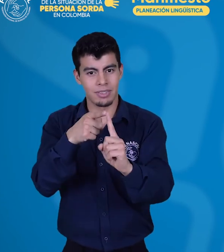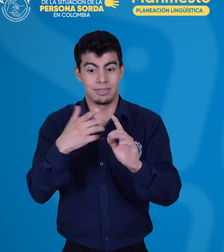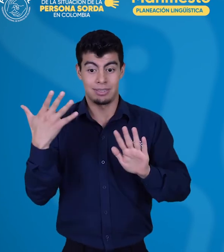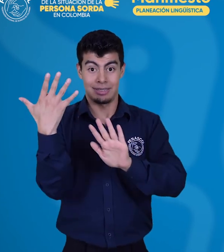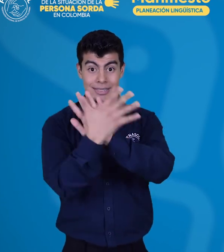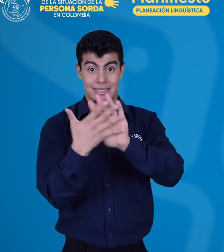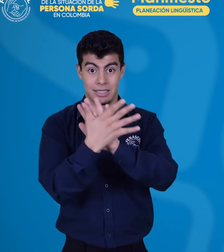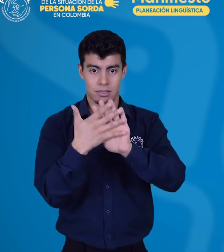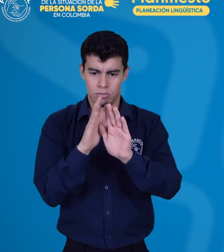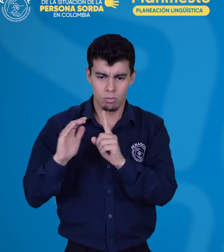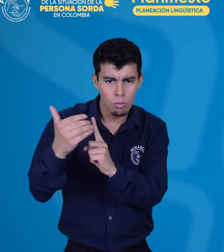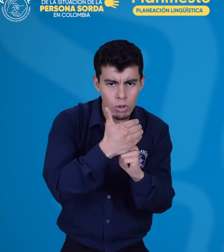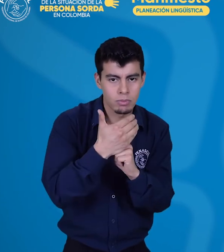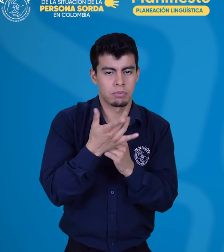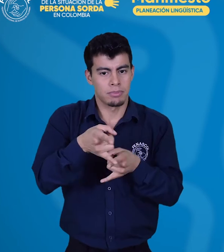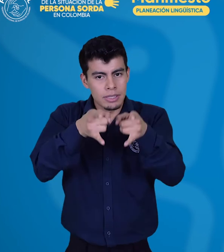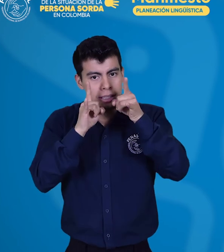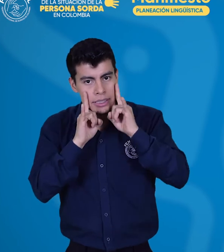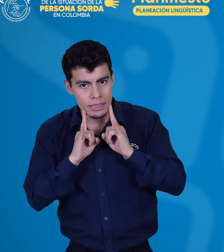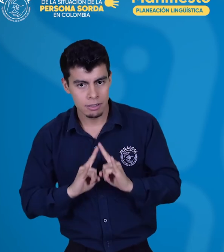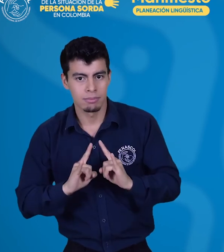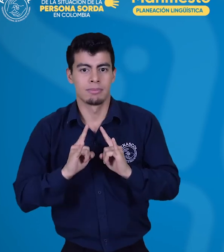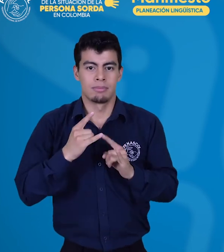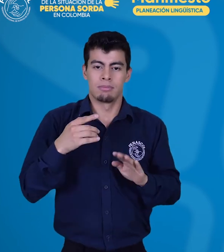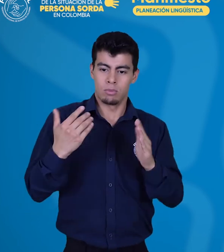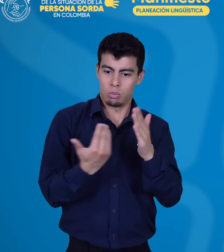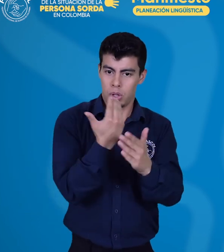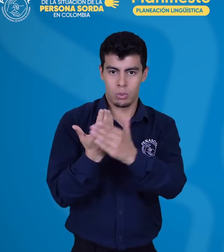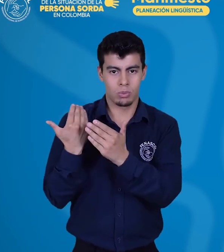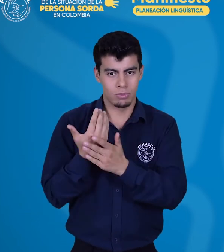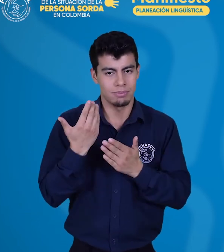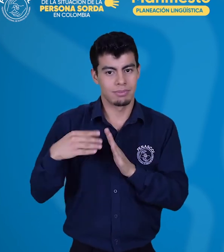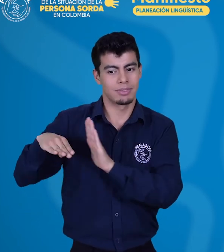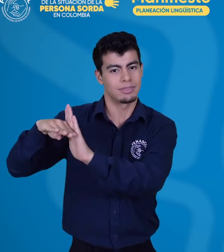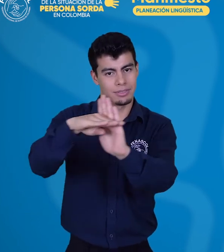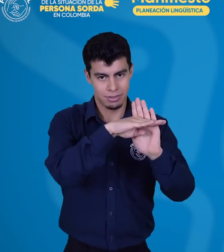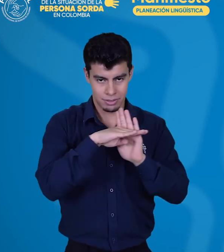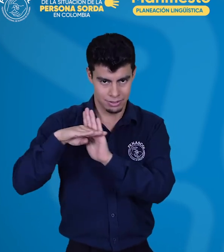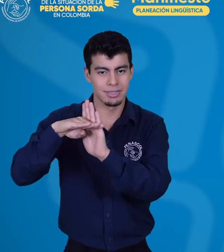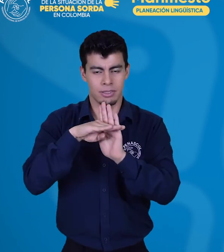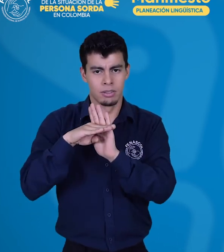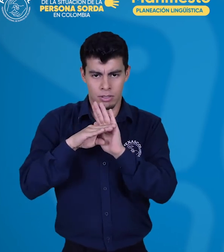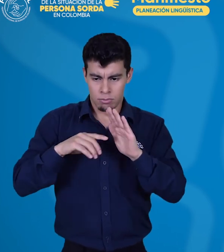fortalezcan y complementen sus acciones en favor de la protección, adquisición,